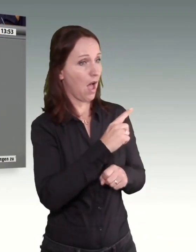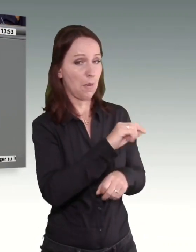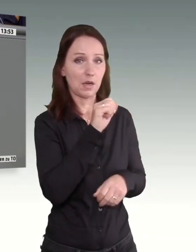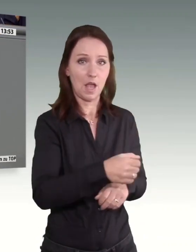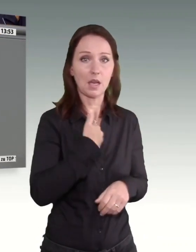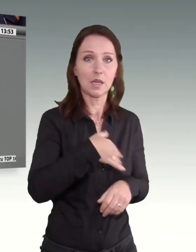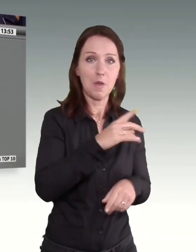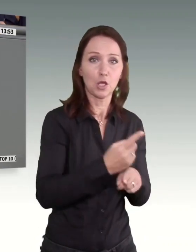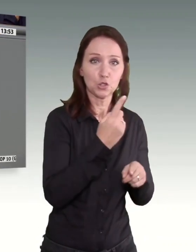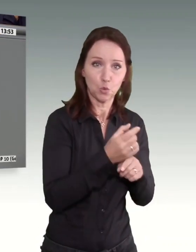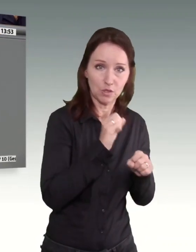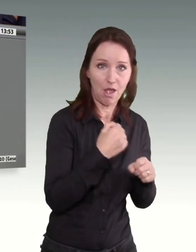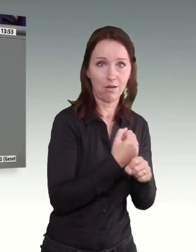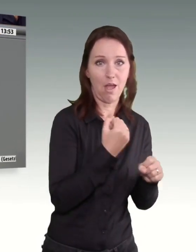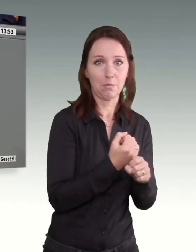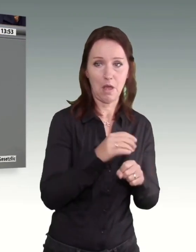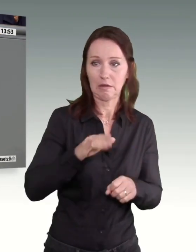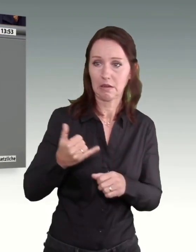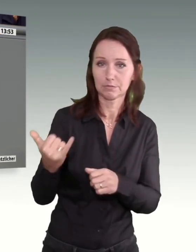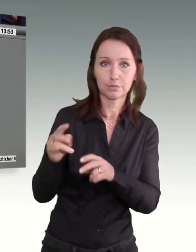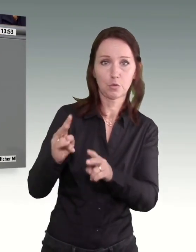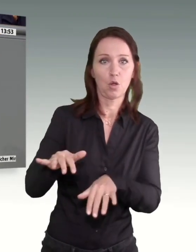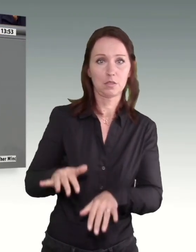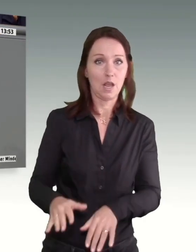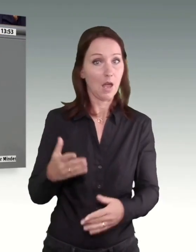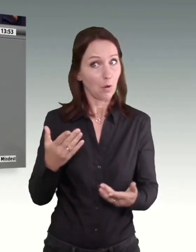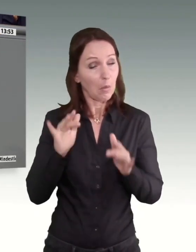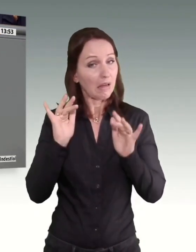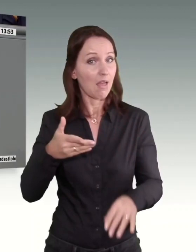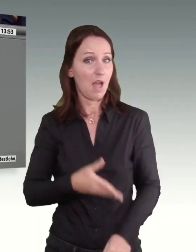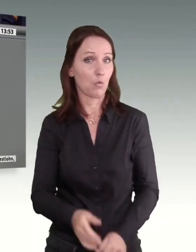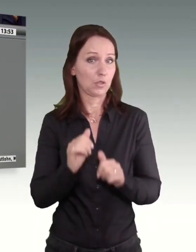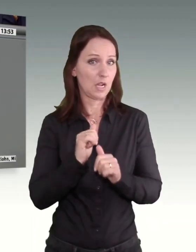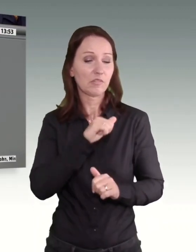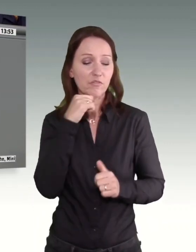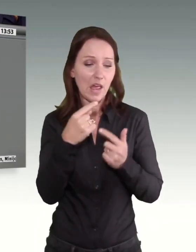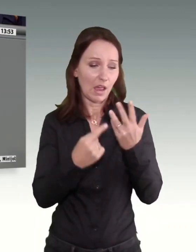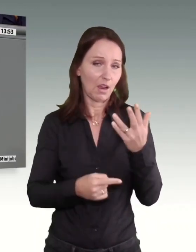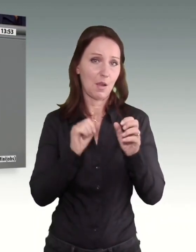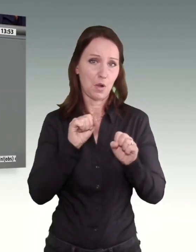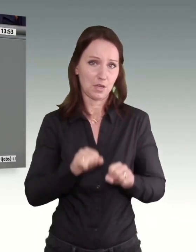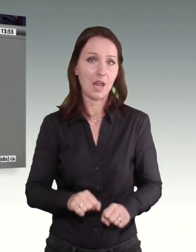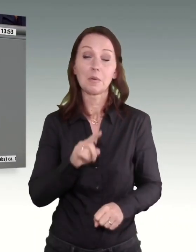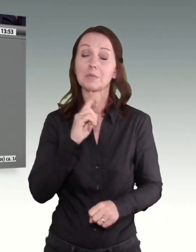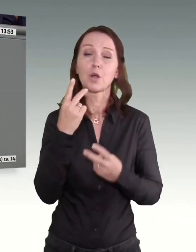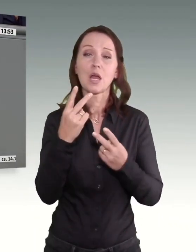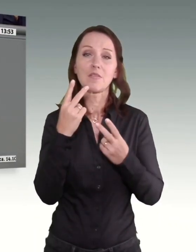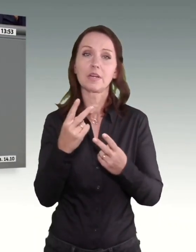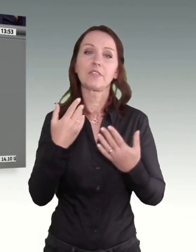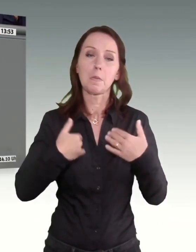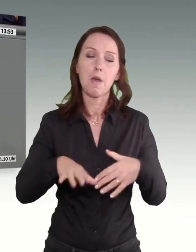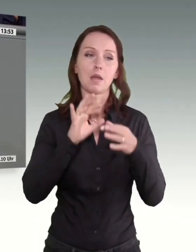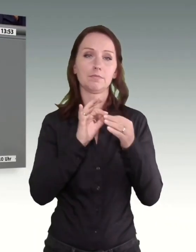leisten. Auch das hilft alles gegen Armut. Es gibt viele Instrumente. Und das Wichtigste ist natürlich eine stärkere Tarifbindung, für die wir uns